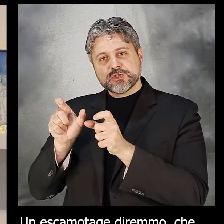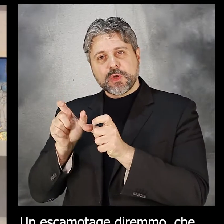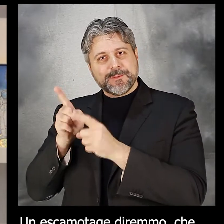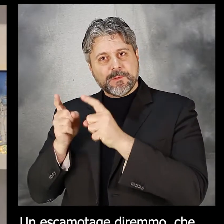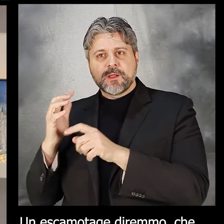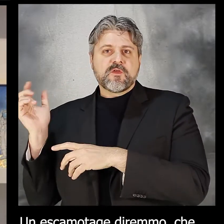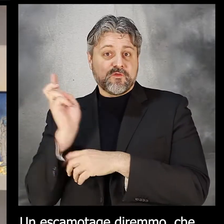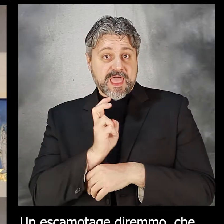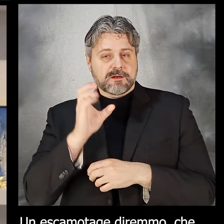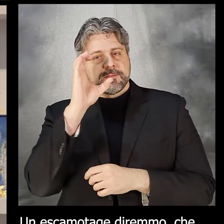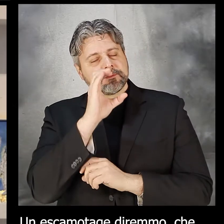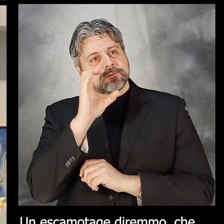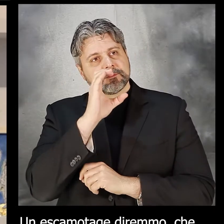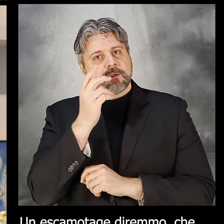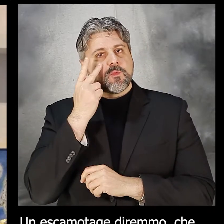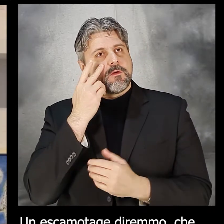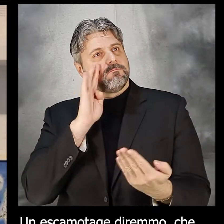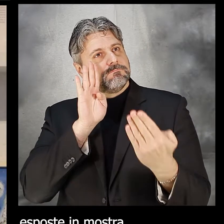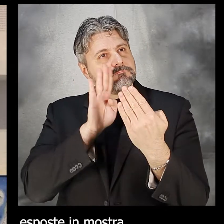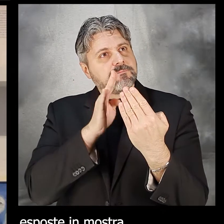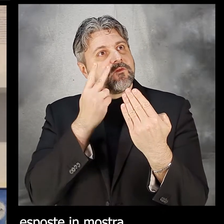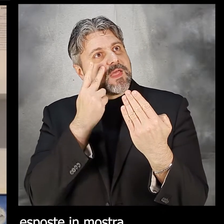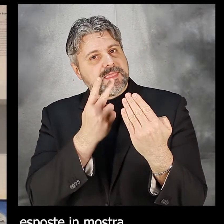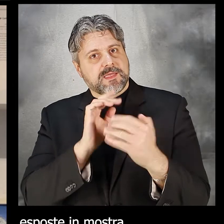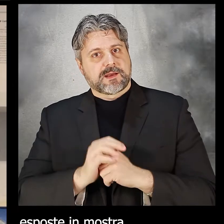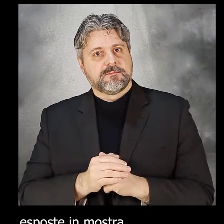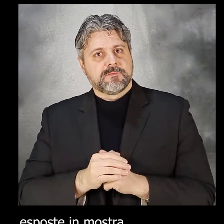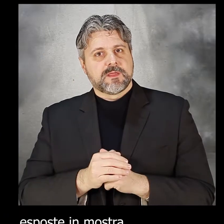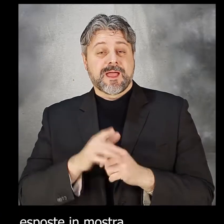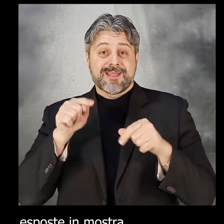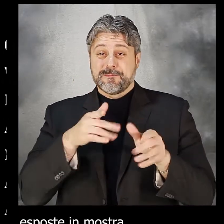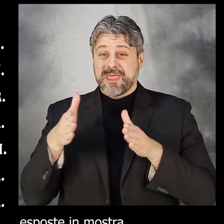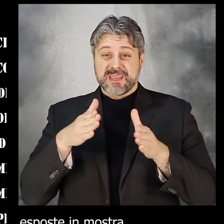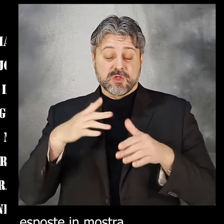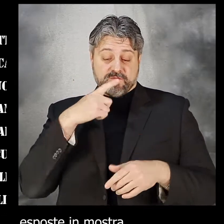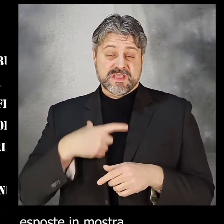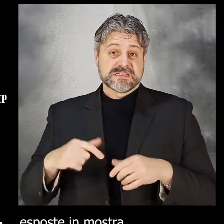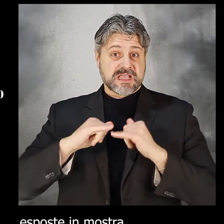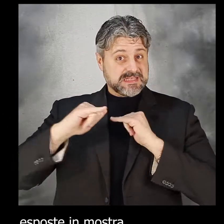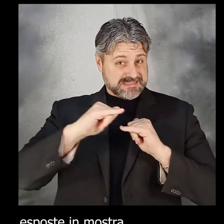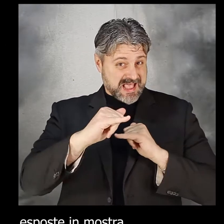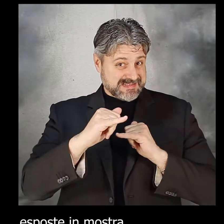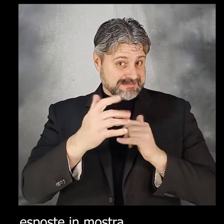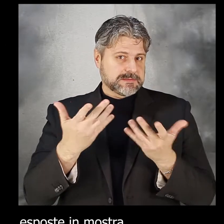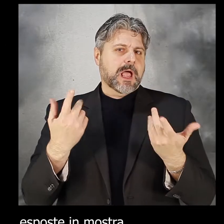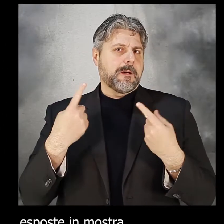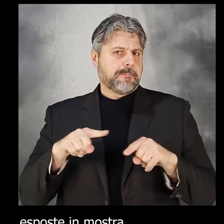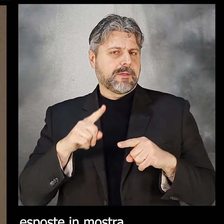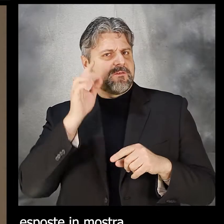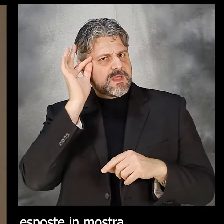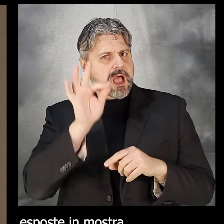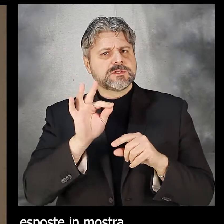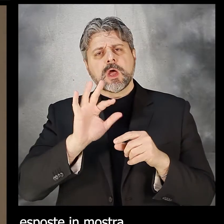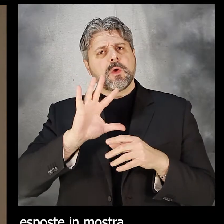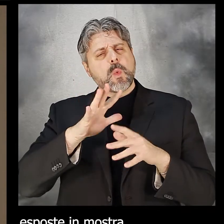visitatore ad osservare più attentamente le opere esposte in mostra. Per ovviare alla distanza fisica e divulgare nel